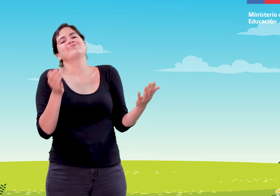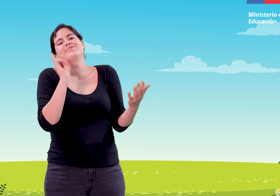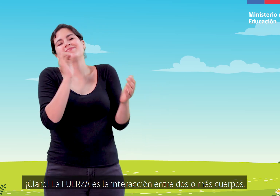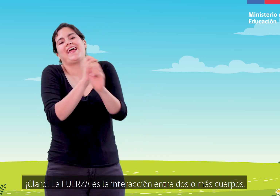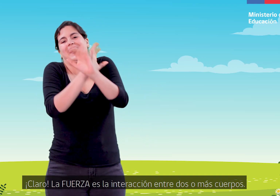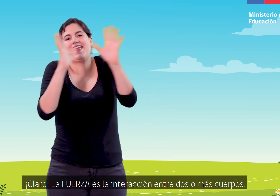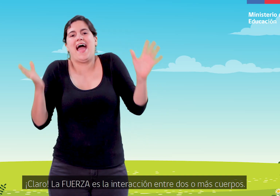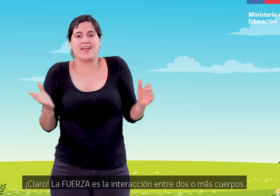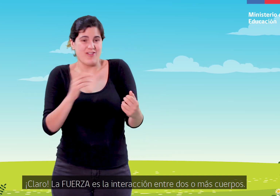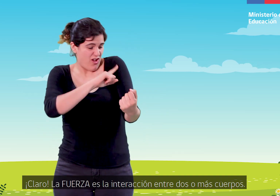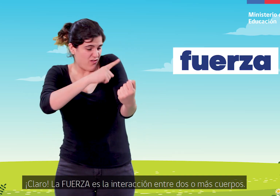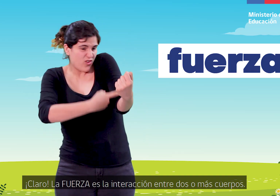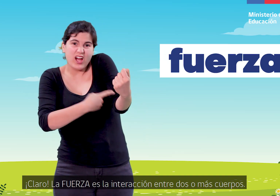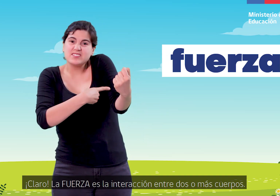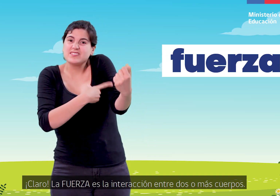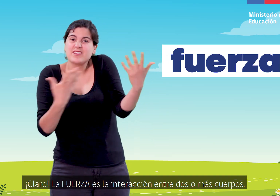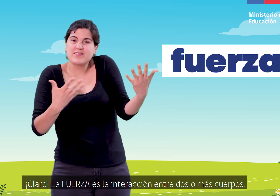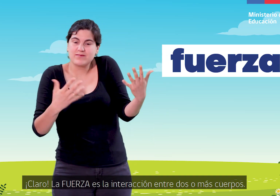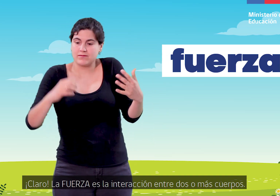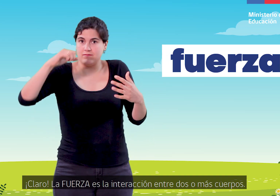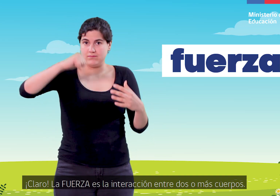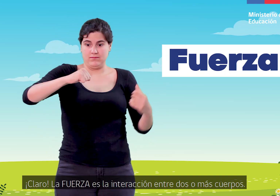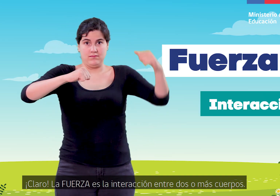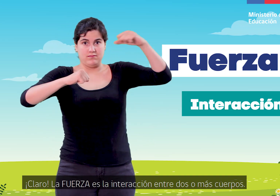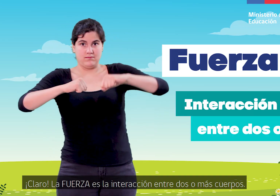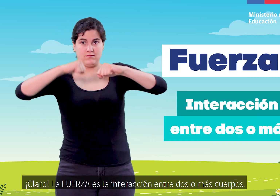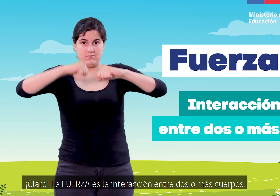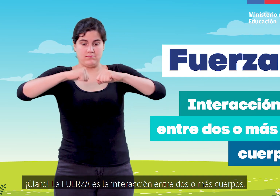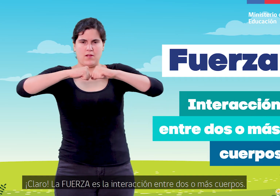Claro, la fuerza es la interacción entre dos o más cuerpos.